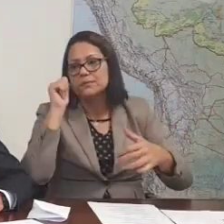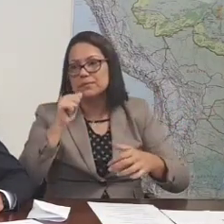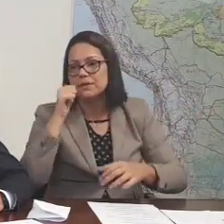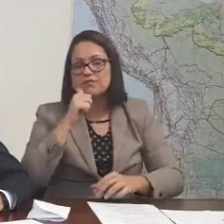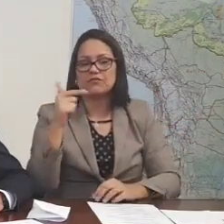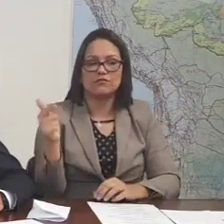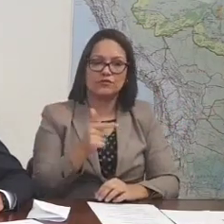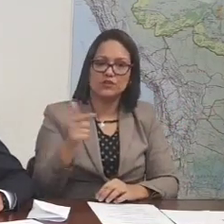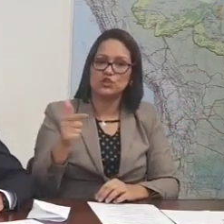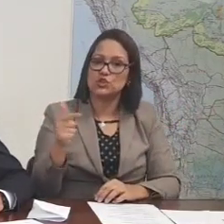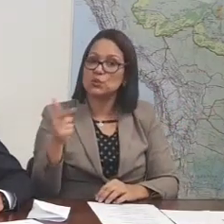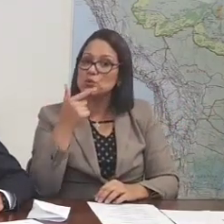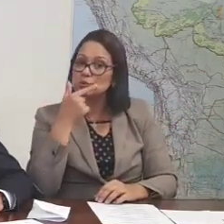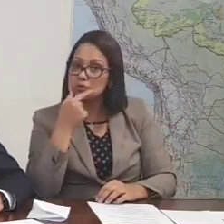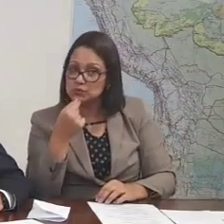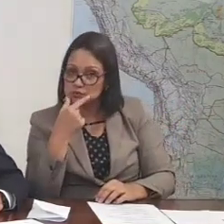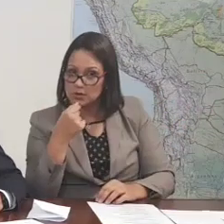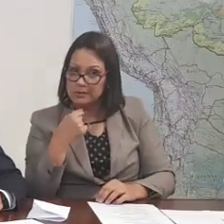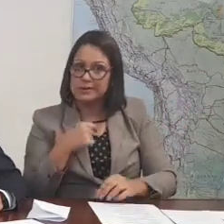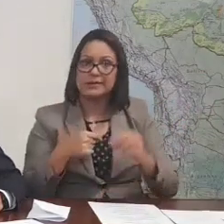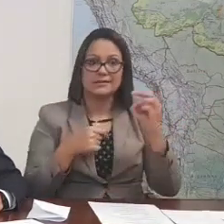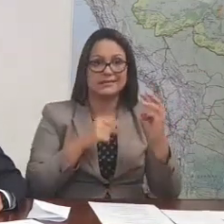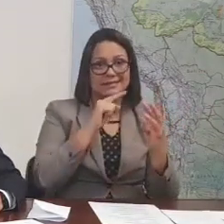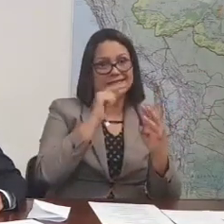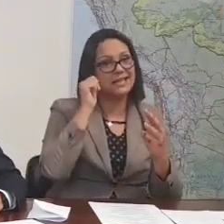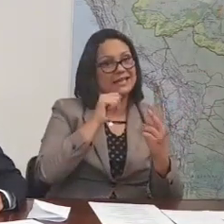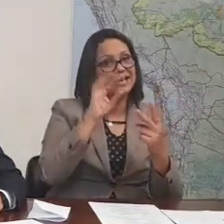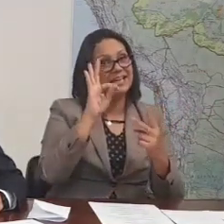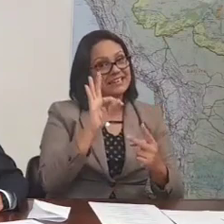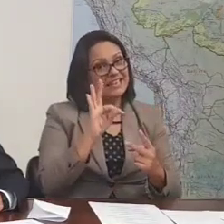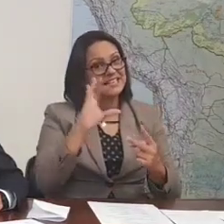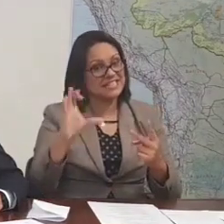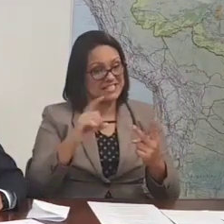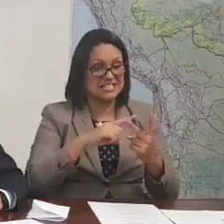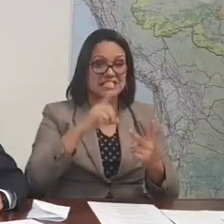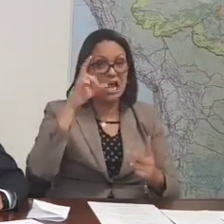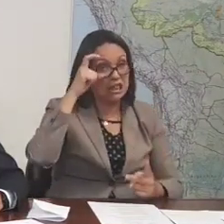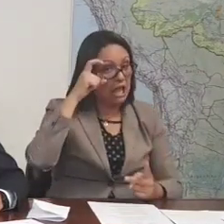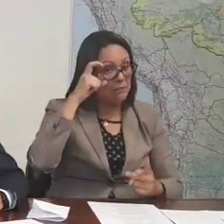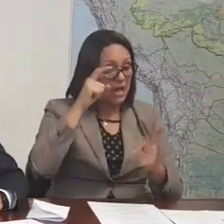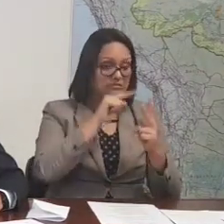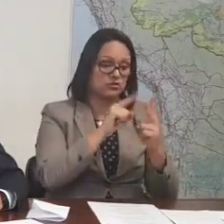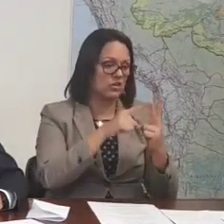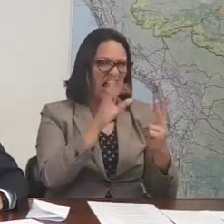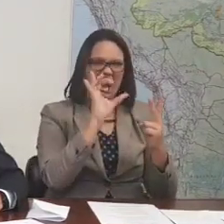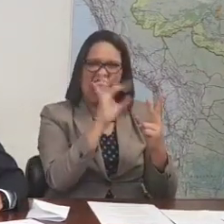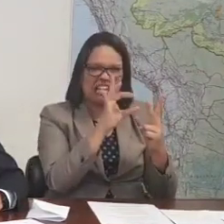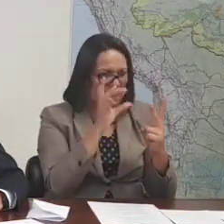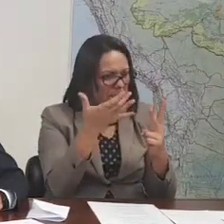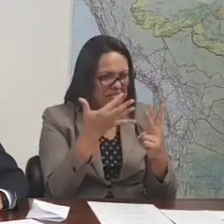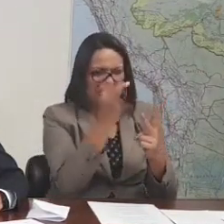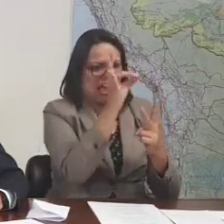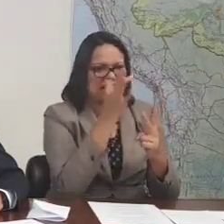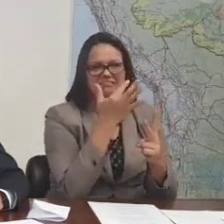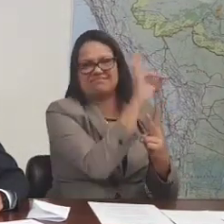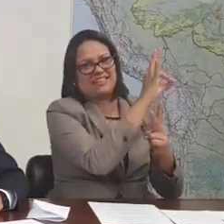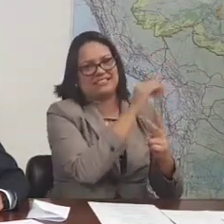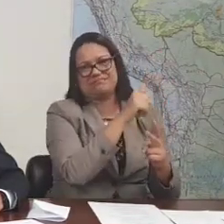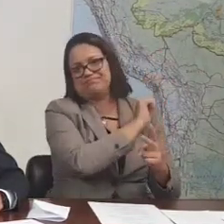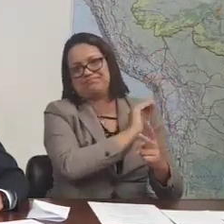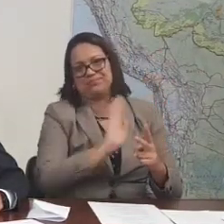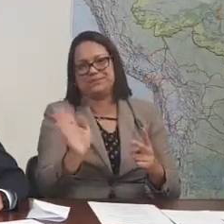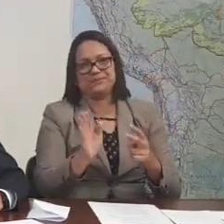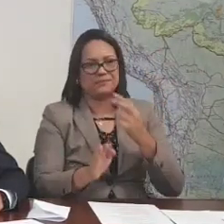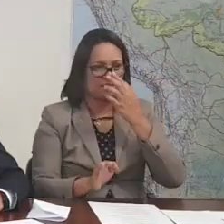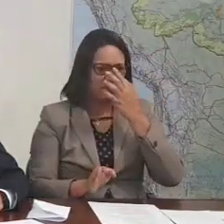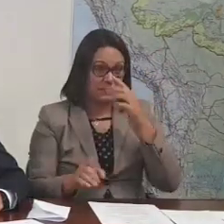Tem a Tereza Cristina e Damares. Como cada uma vale por 10, está dividido o ministério aqui. Um abraço aqui. Estamos visitando aqui o